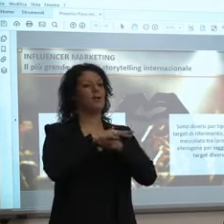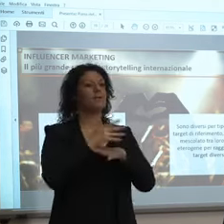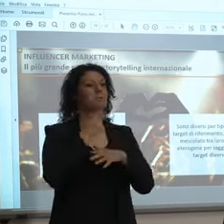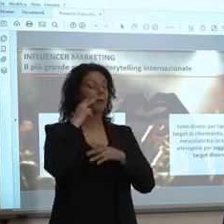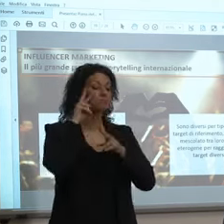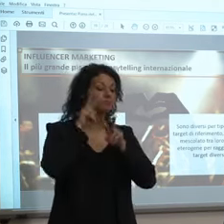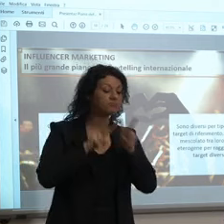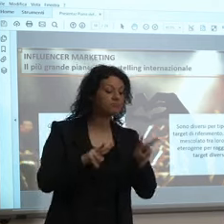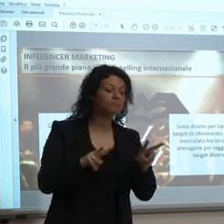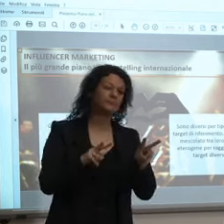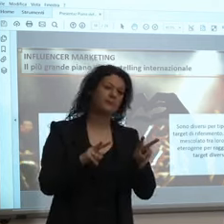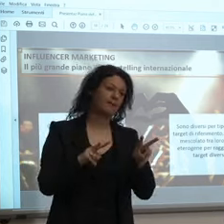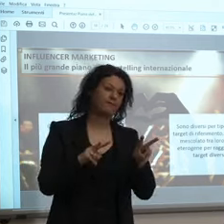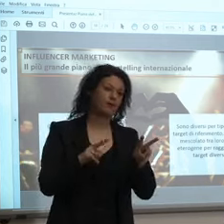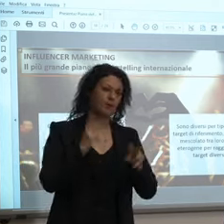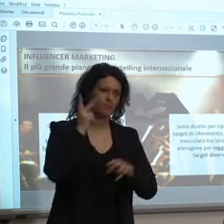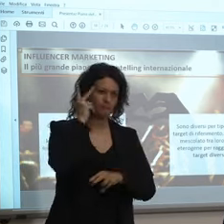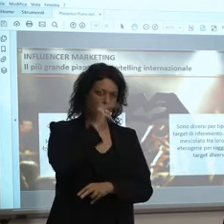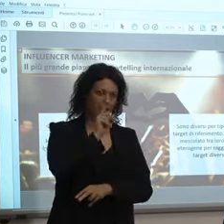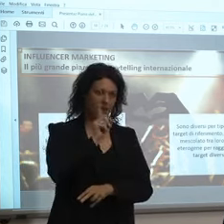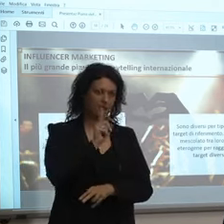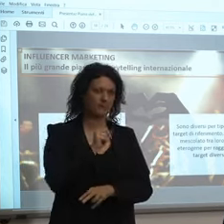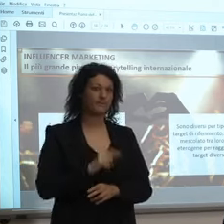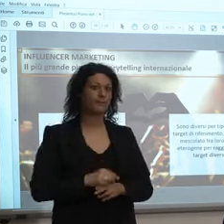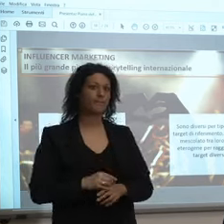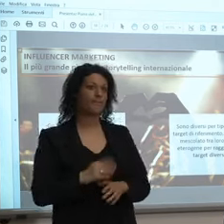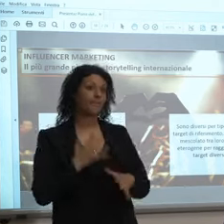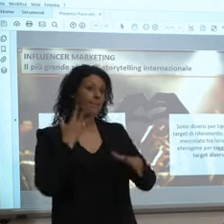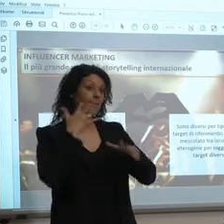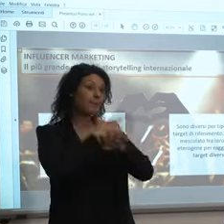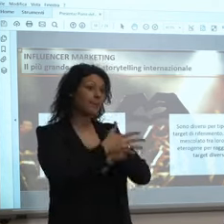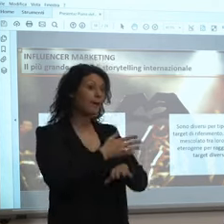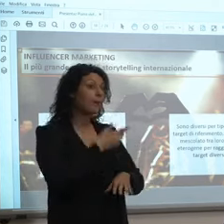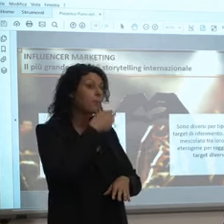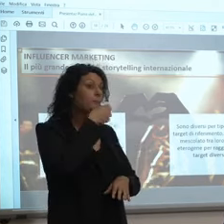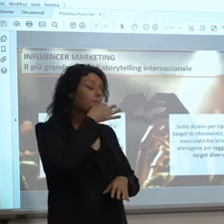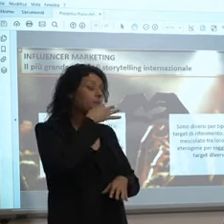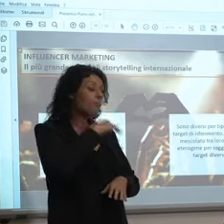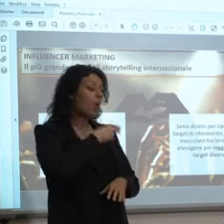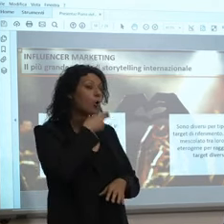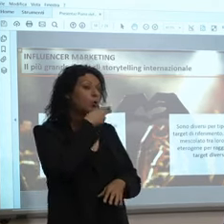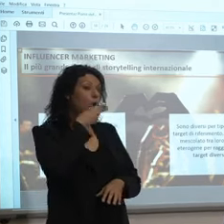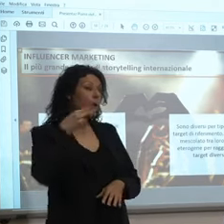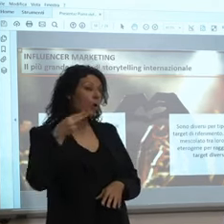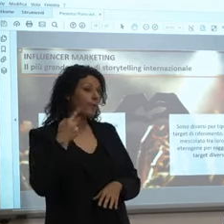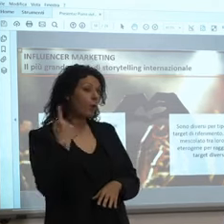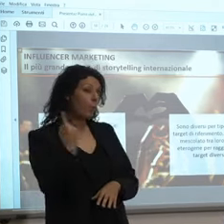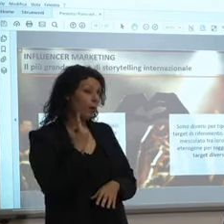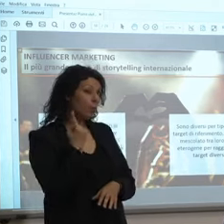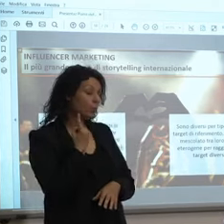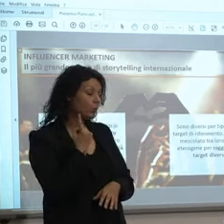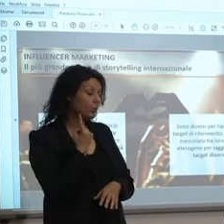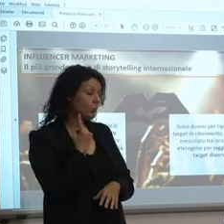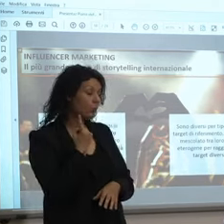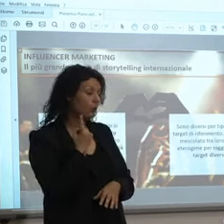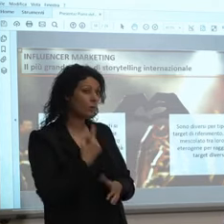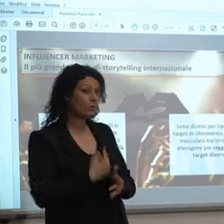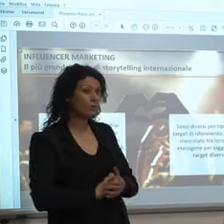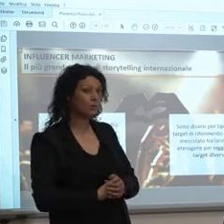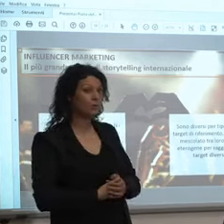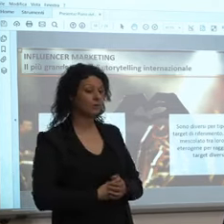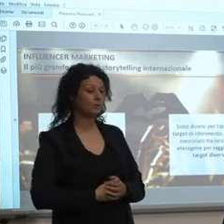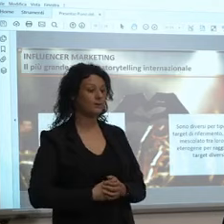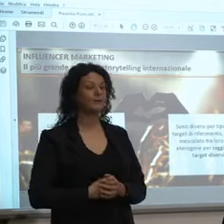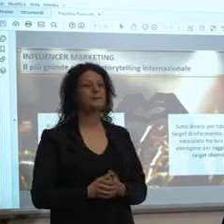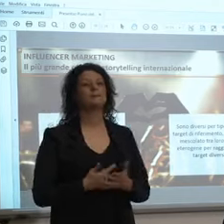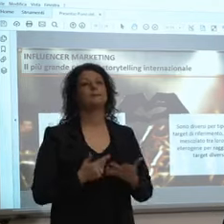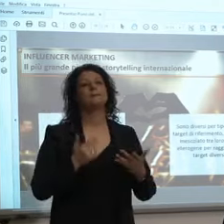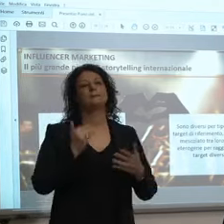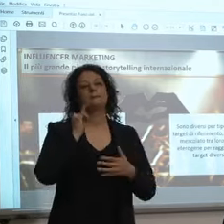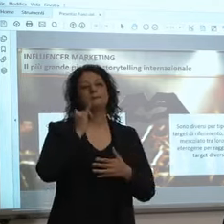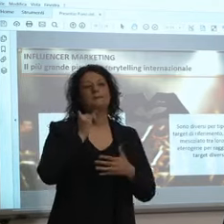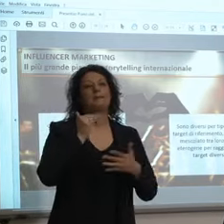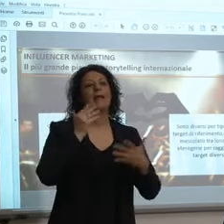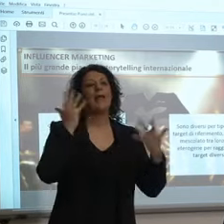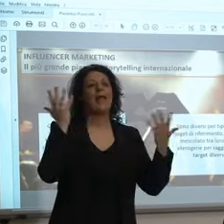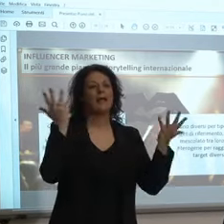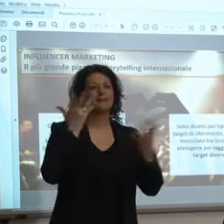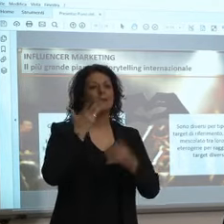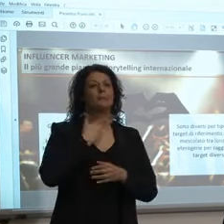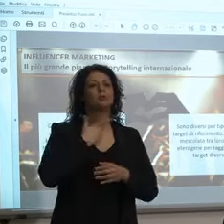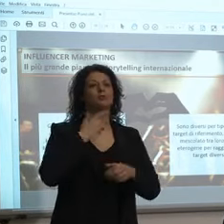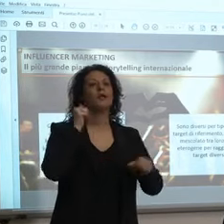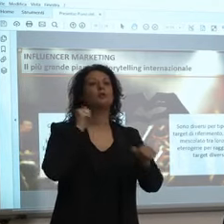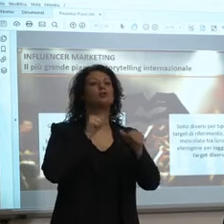tanto bravo che ce ne sono perché si potrei farvelo però qualcuno mi ha non so per esempio c'è la sorella di Chiara